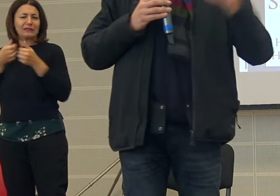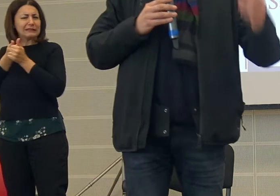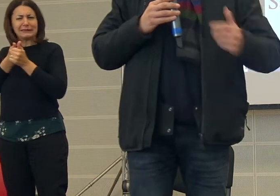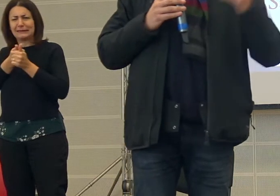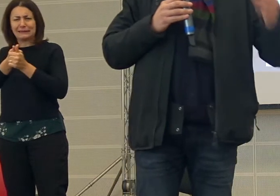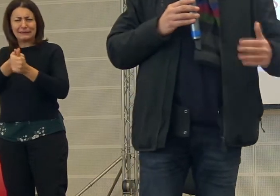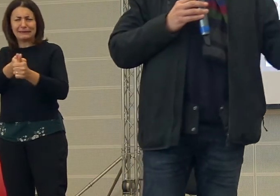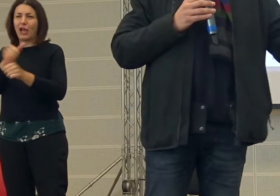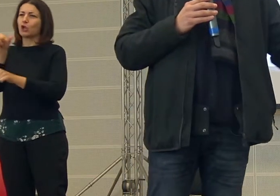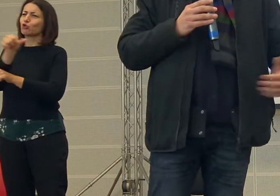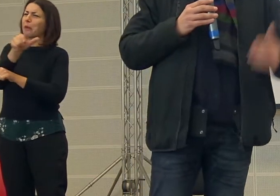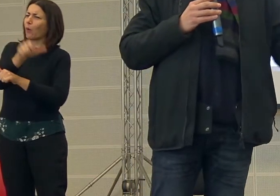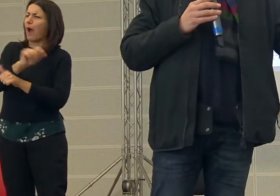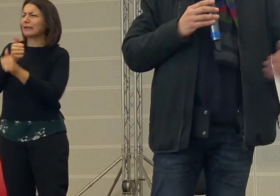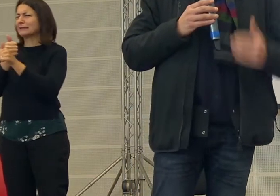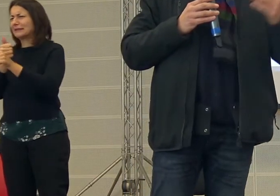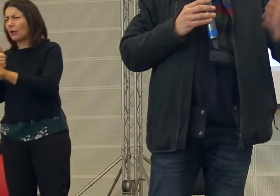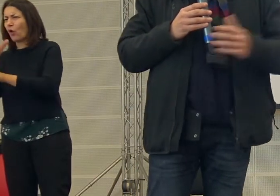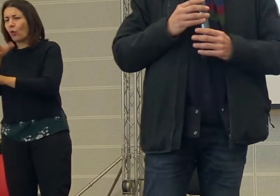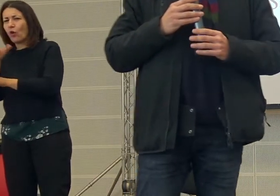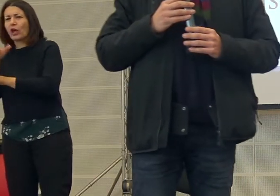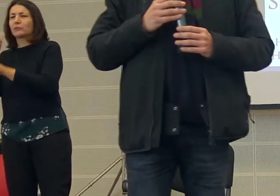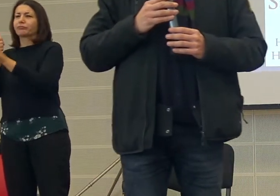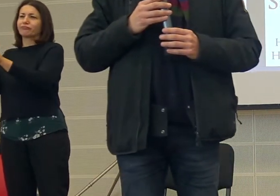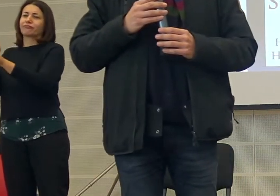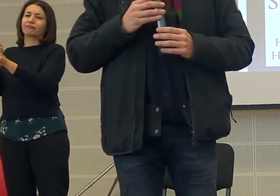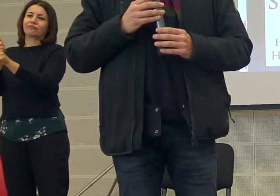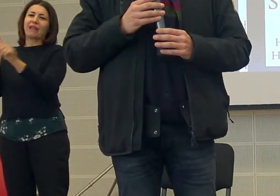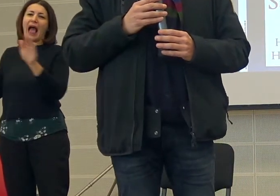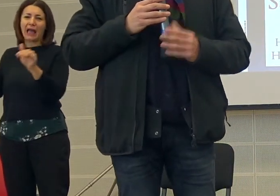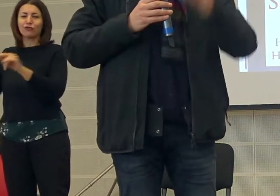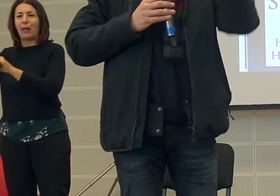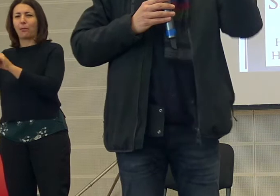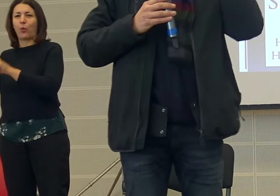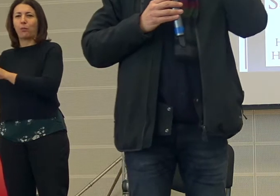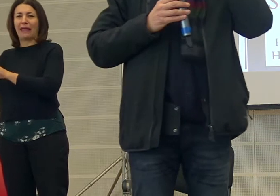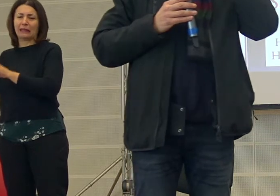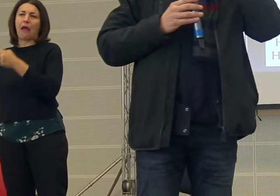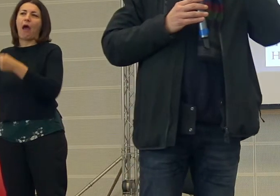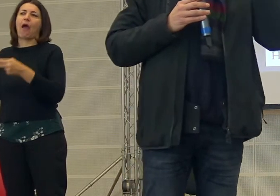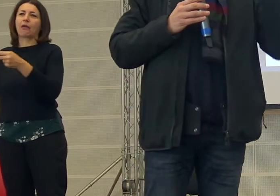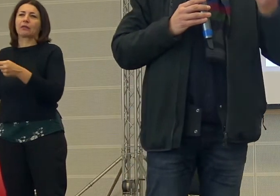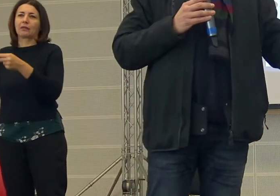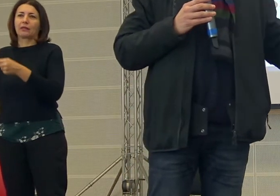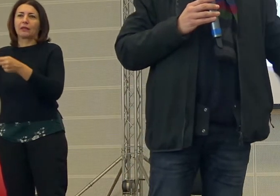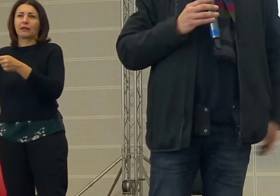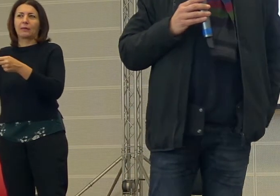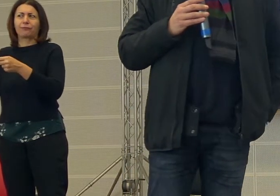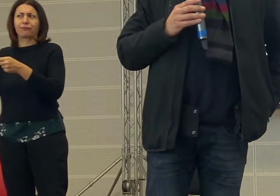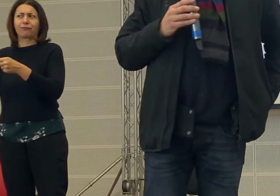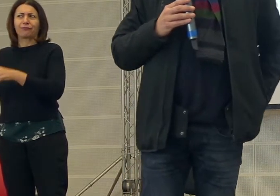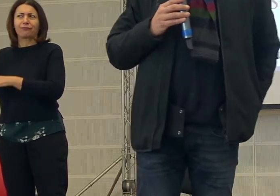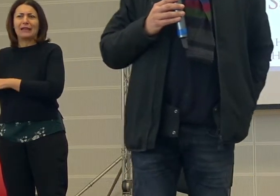Super Quark, Quark, Angela e Pinna per diversi anni, poi a un certo momento Scandicci ha